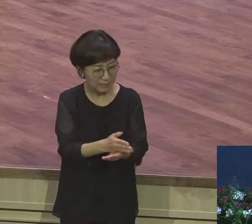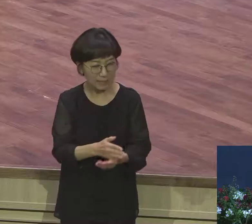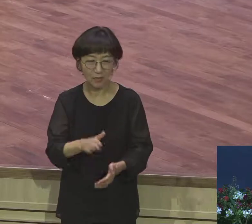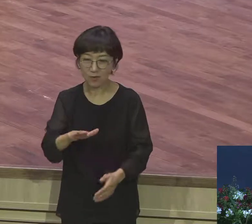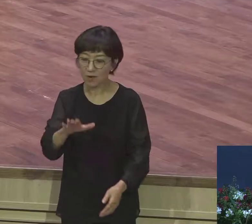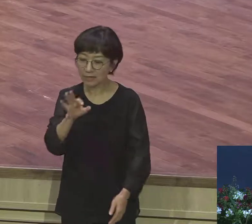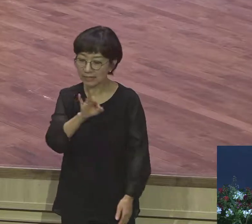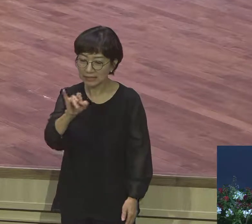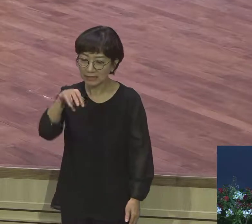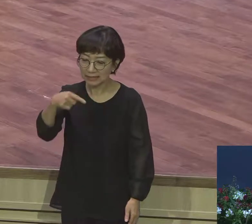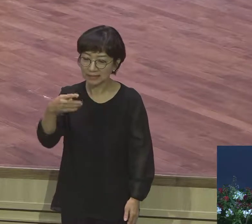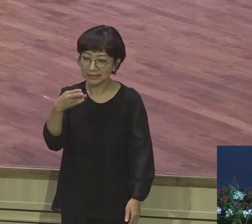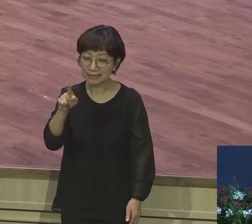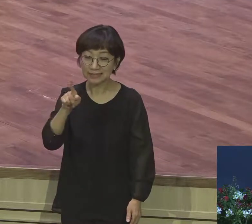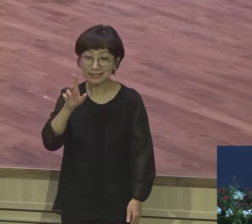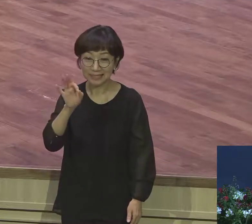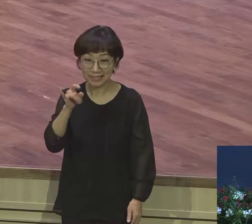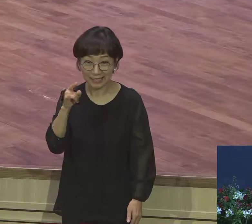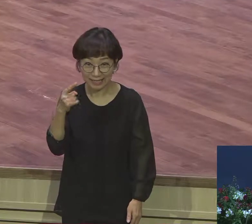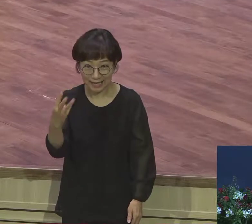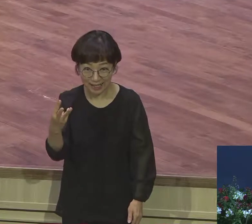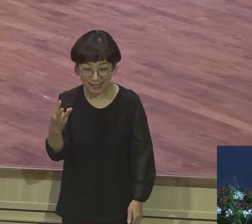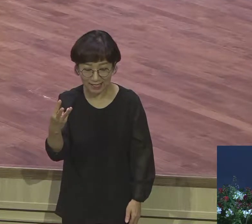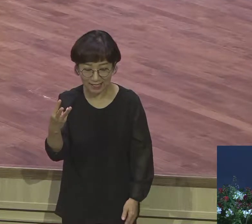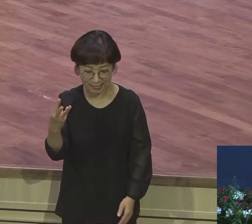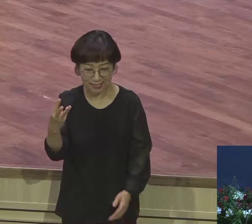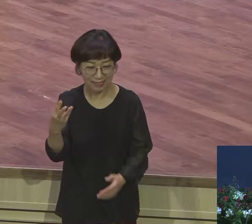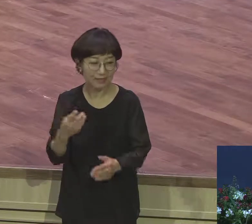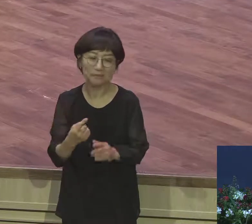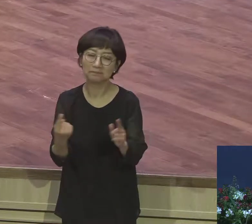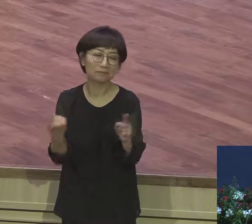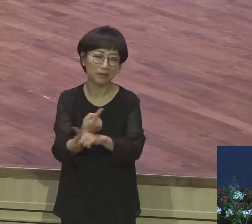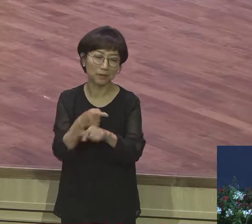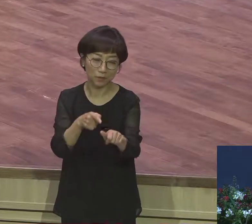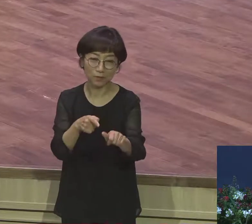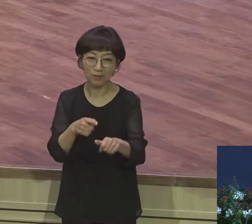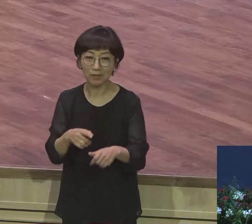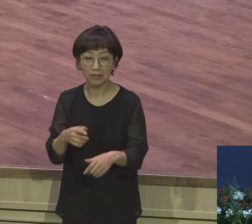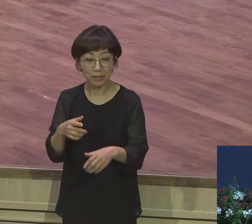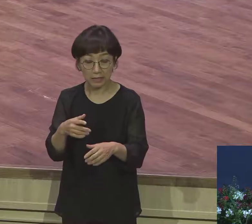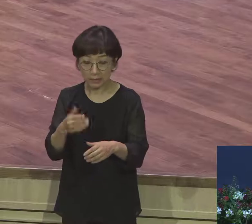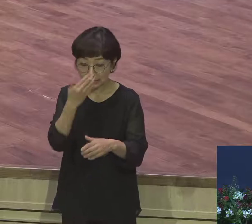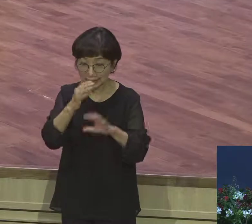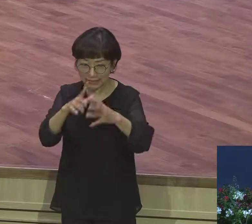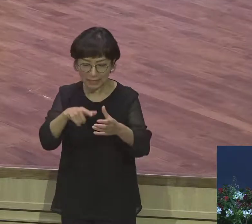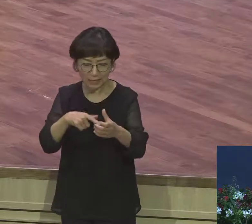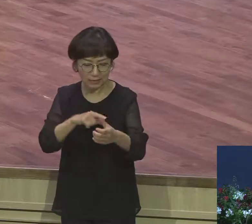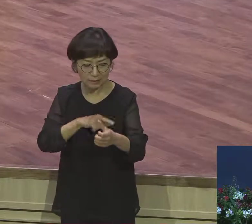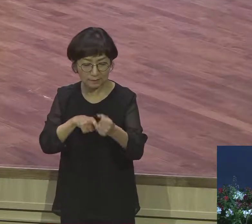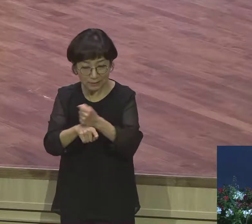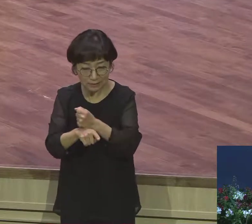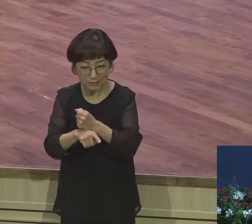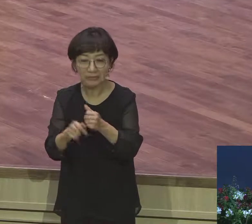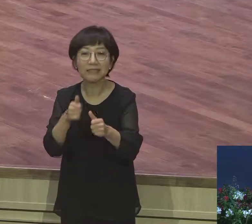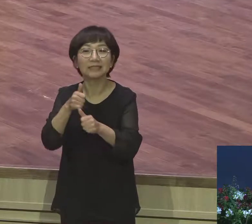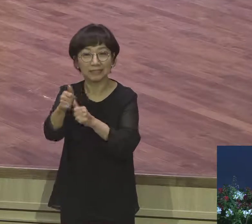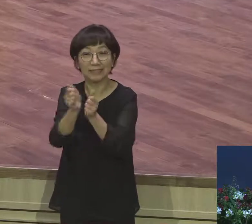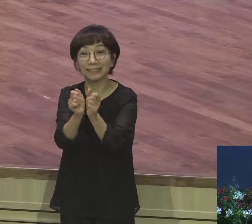이스라엘이란 뜻은 승리자라는 뜻이에요 승리자 지금까지 사람 붙잡고 인문제